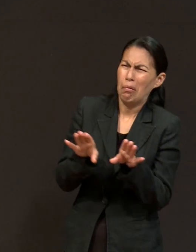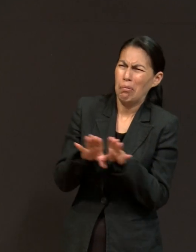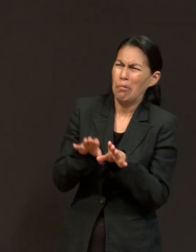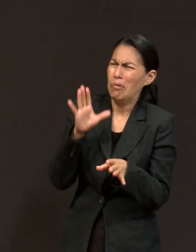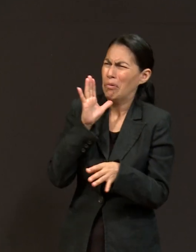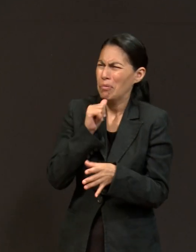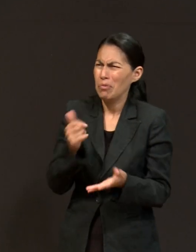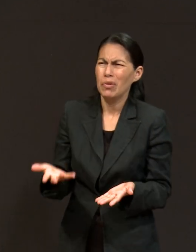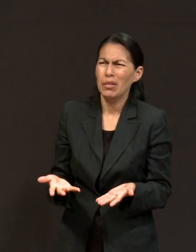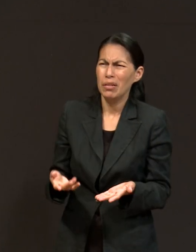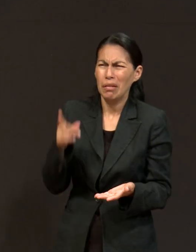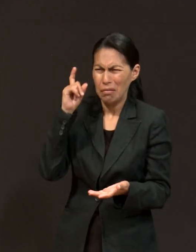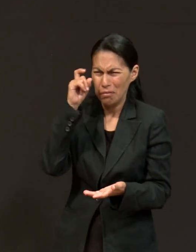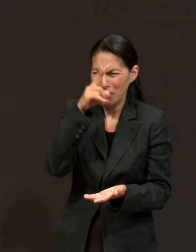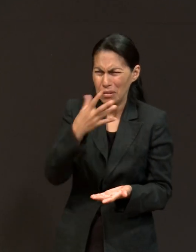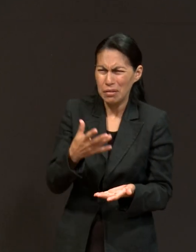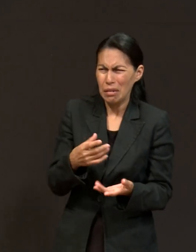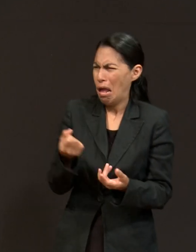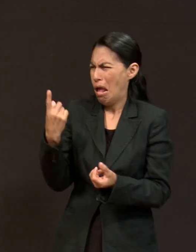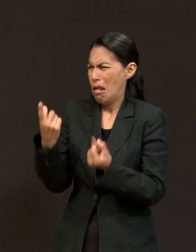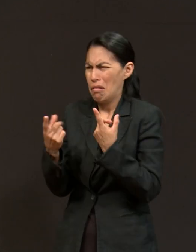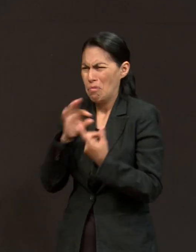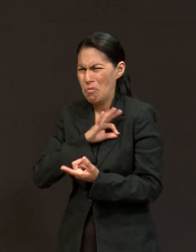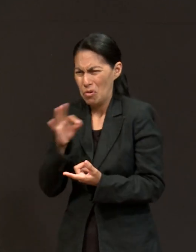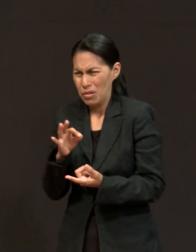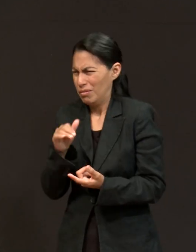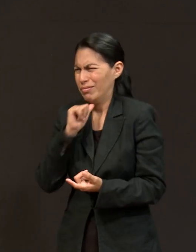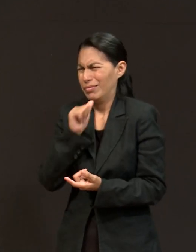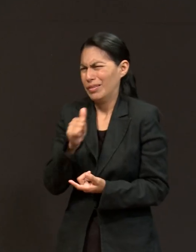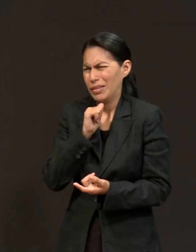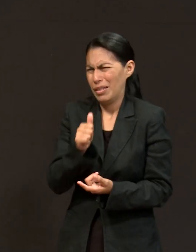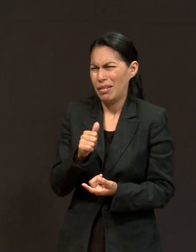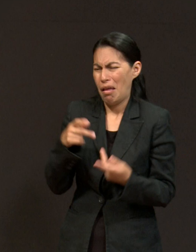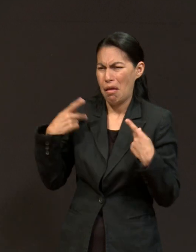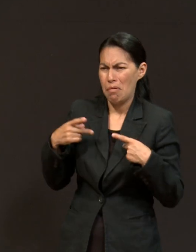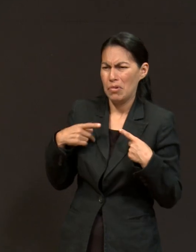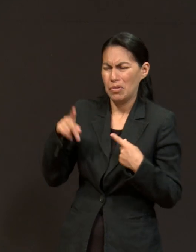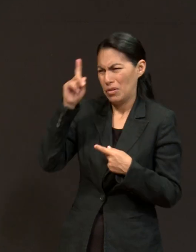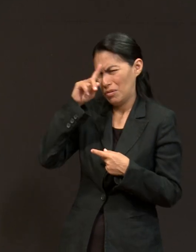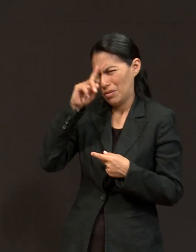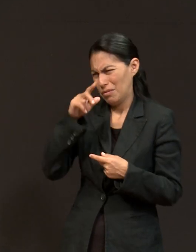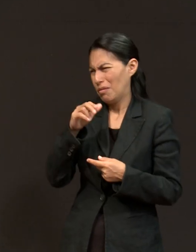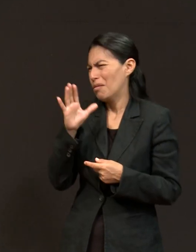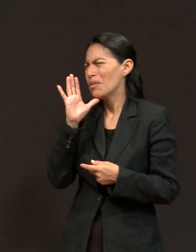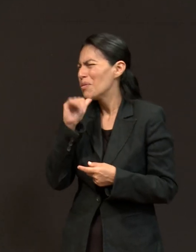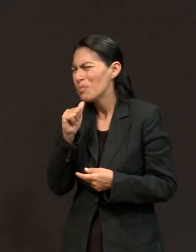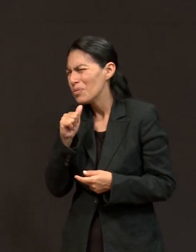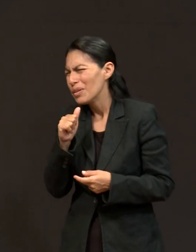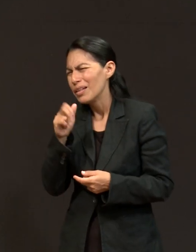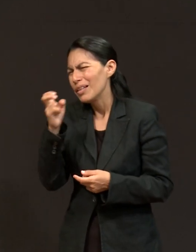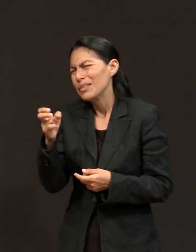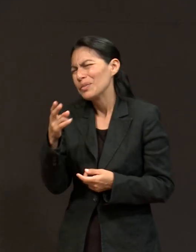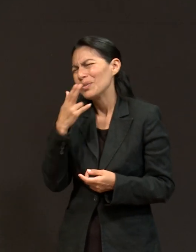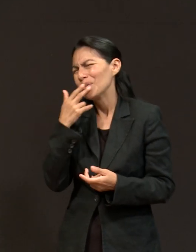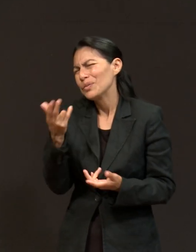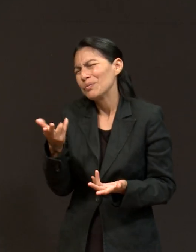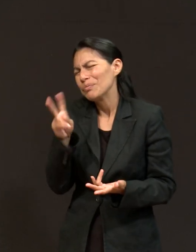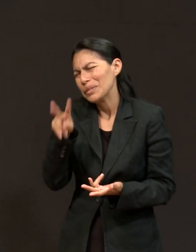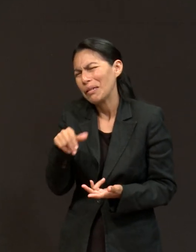los administrativos y los doctores que a veces me preguntan, también me dicen, no es posible porque así no funciona. Pero yo llegué y